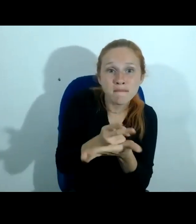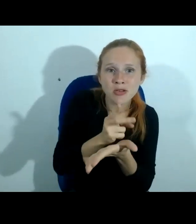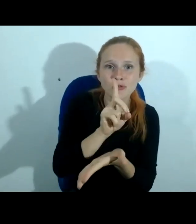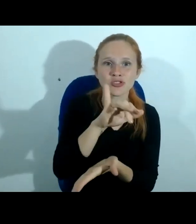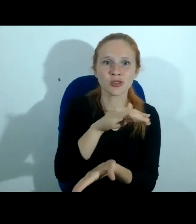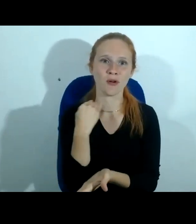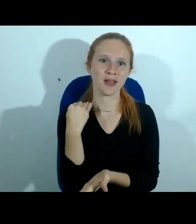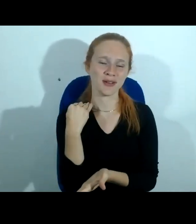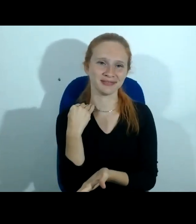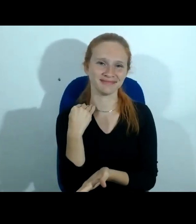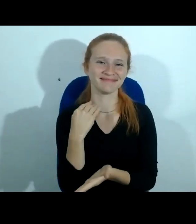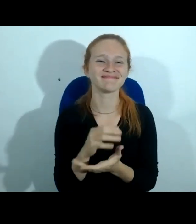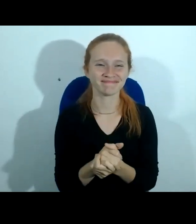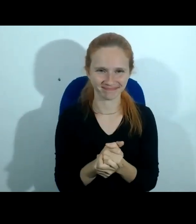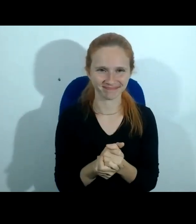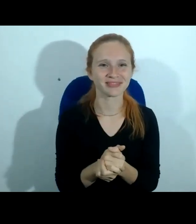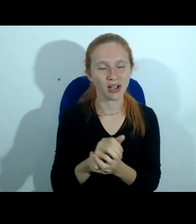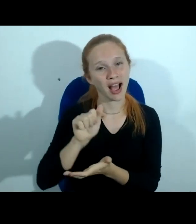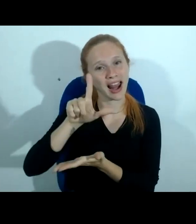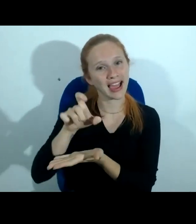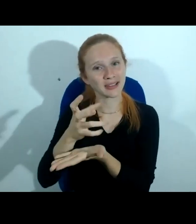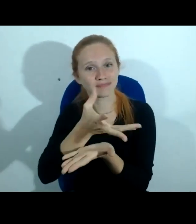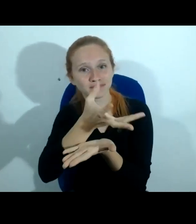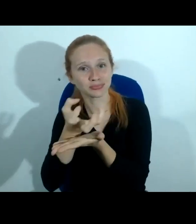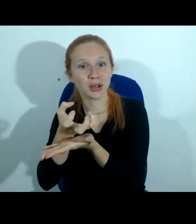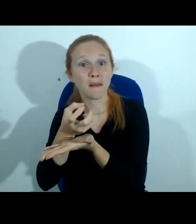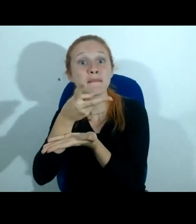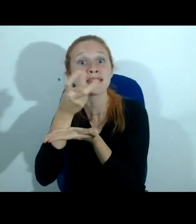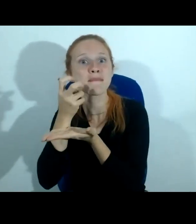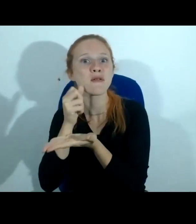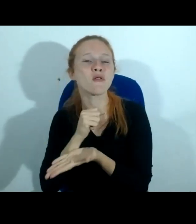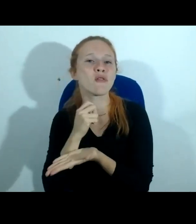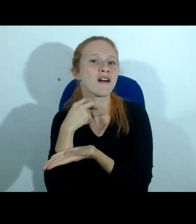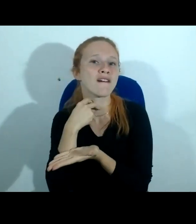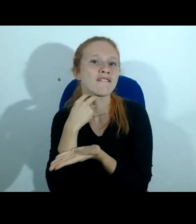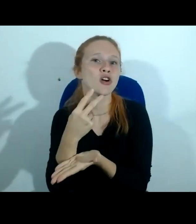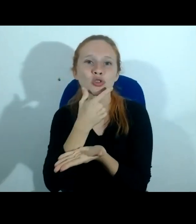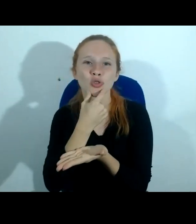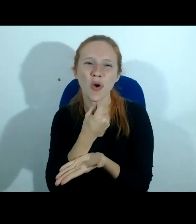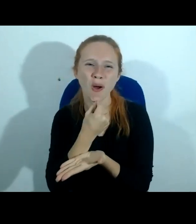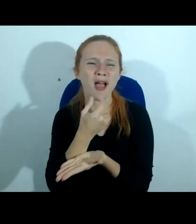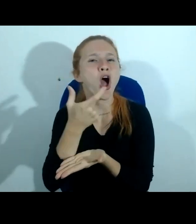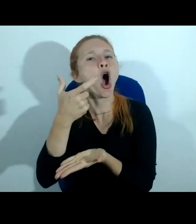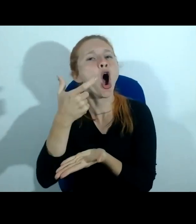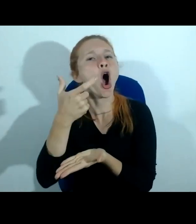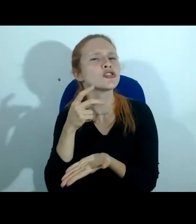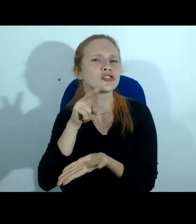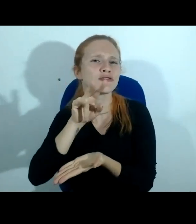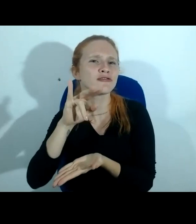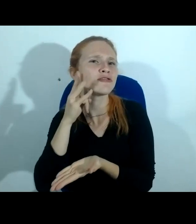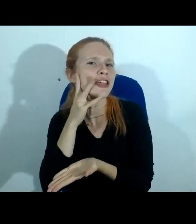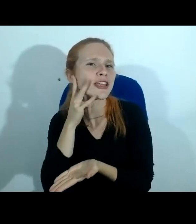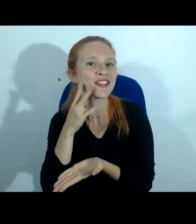no fundo a voz do suspeito pergunta cadê o vinho então coloca ele na cena do crime e